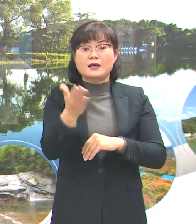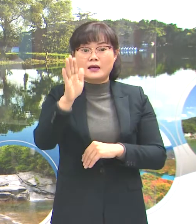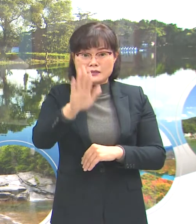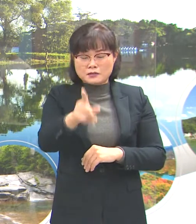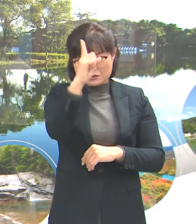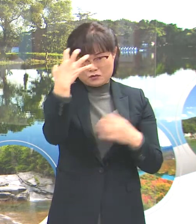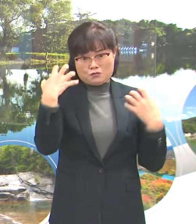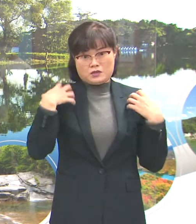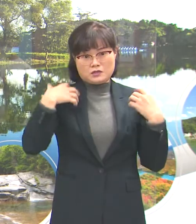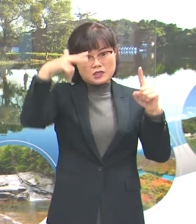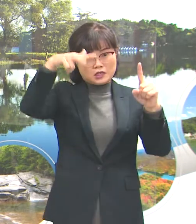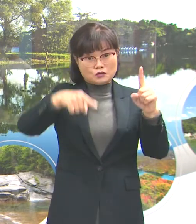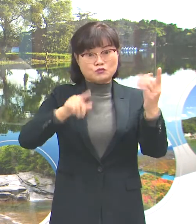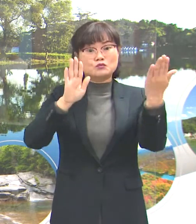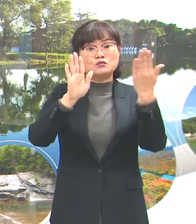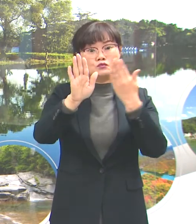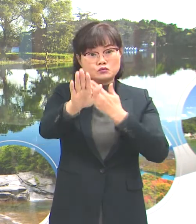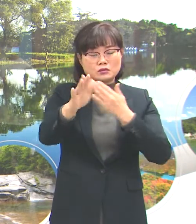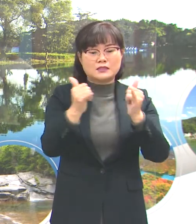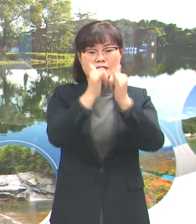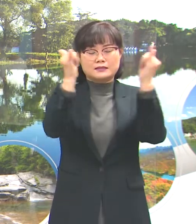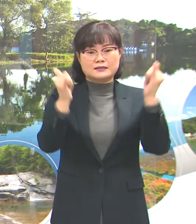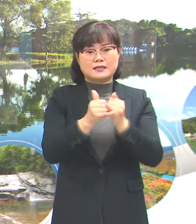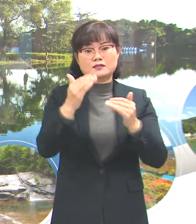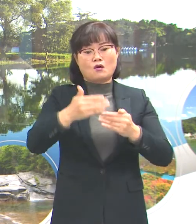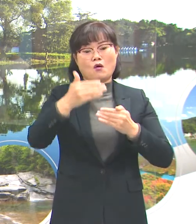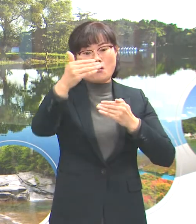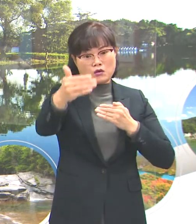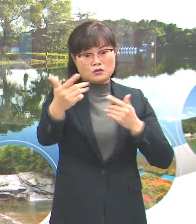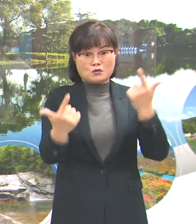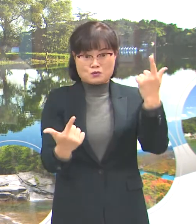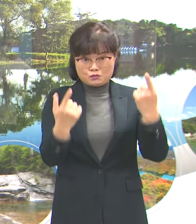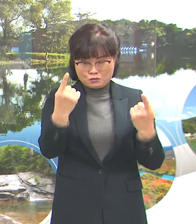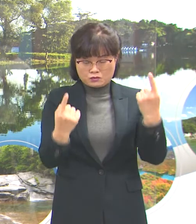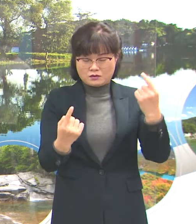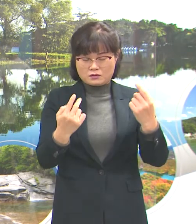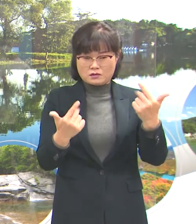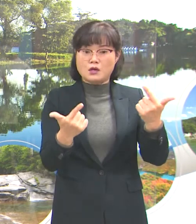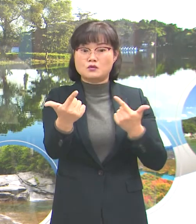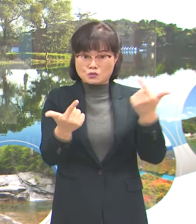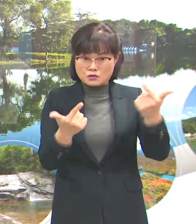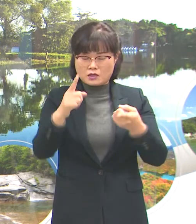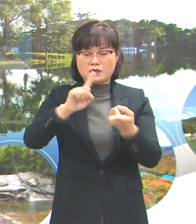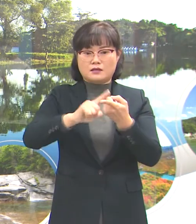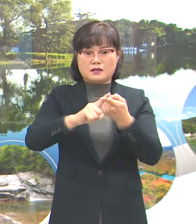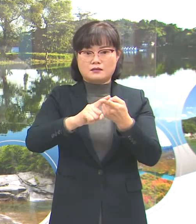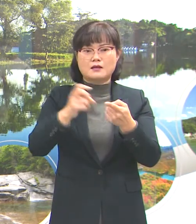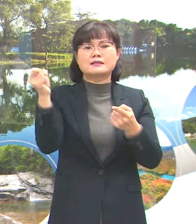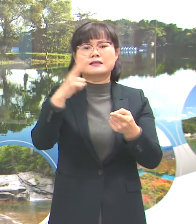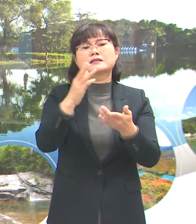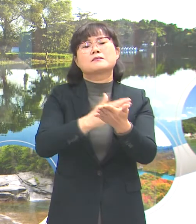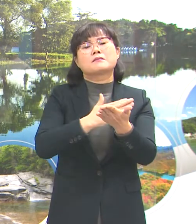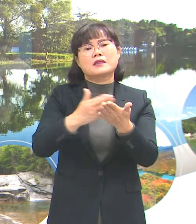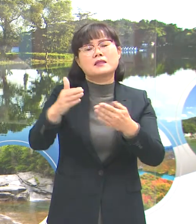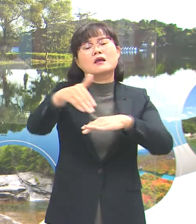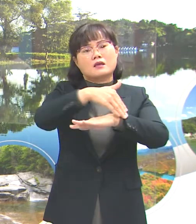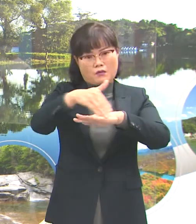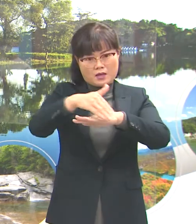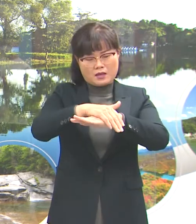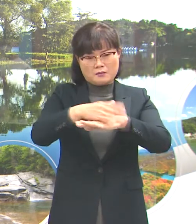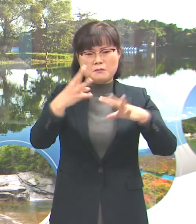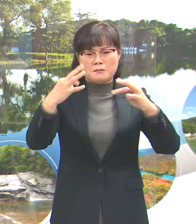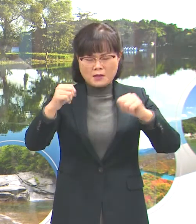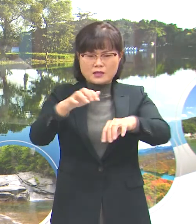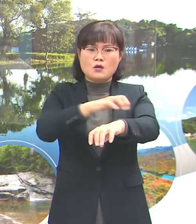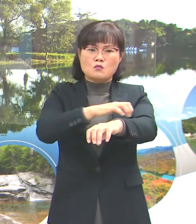일주일 뒤 사회적 거리두기 조정 방안을 재판단한다고 합니다. 많이